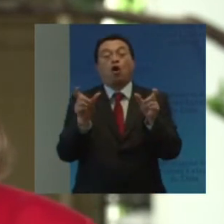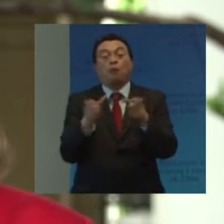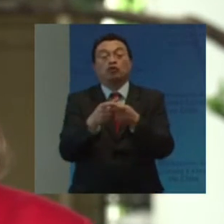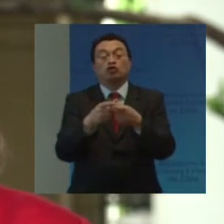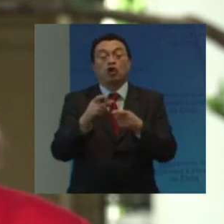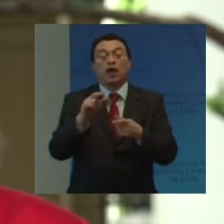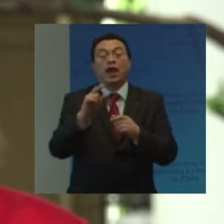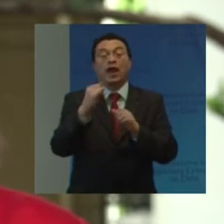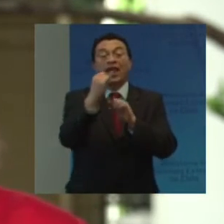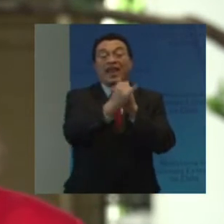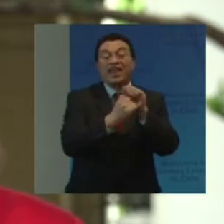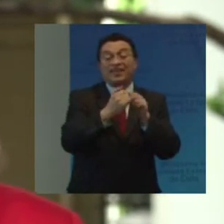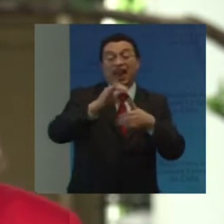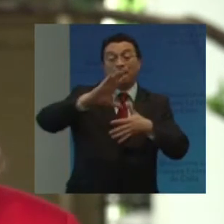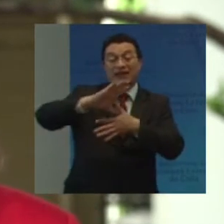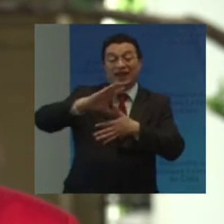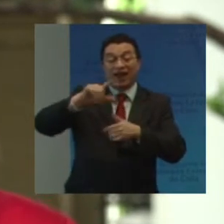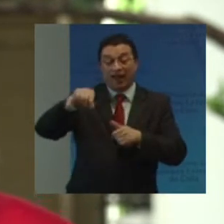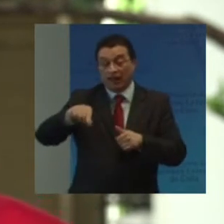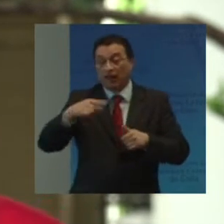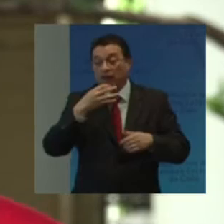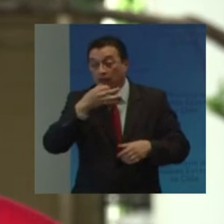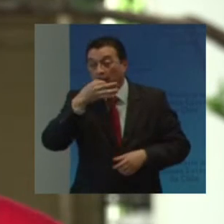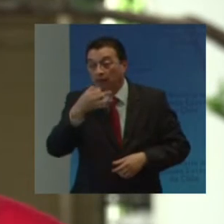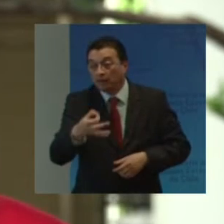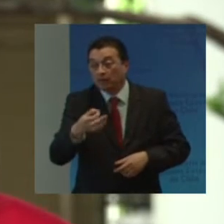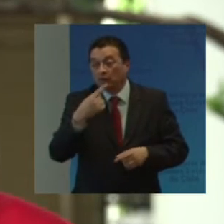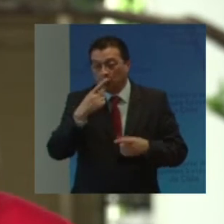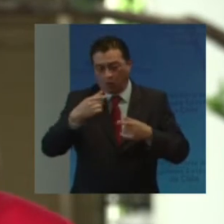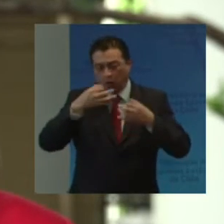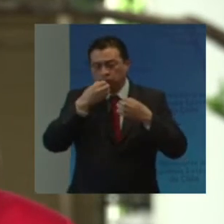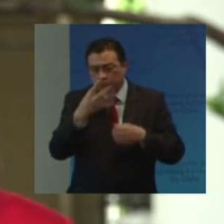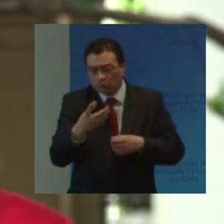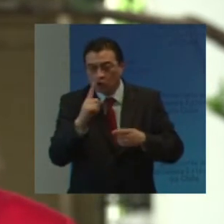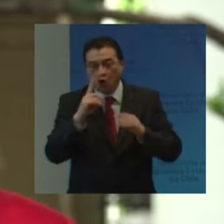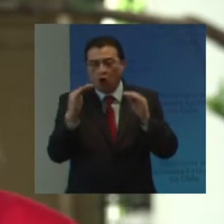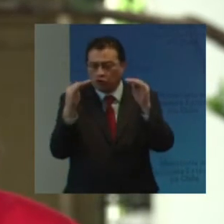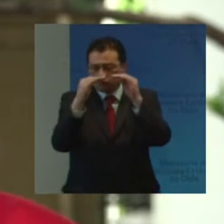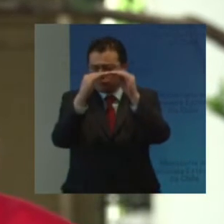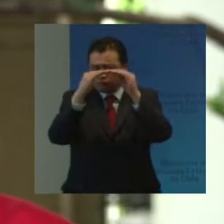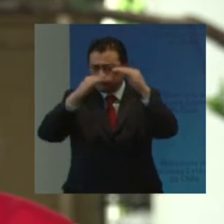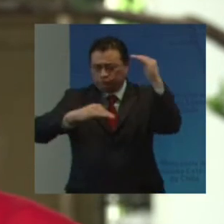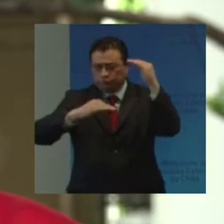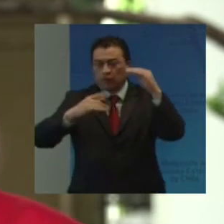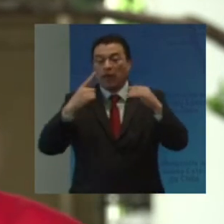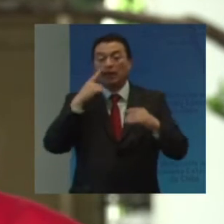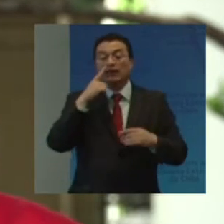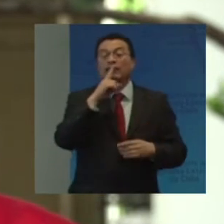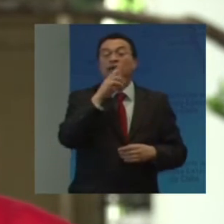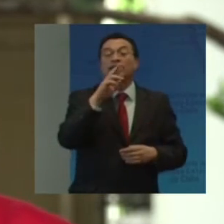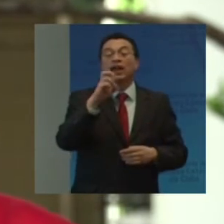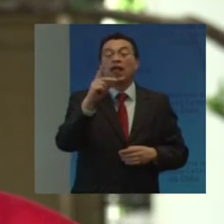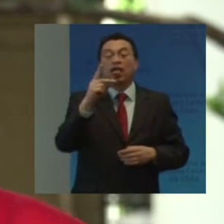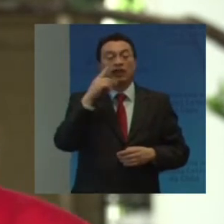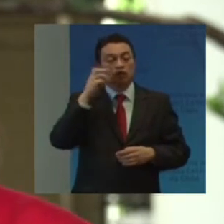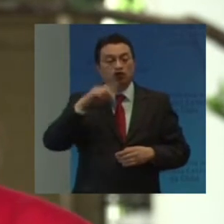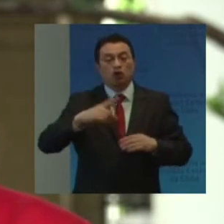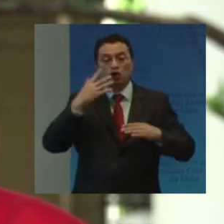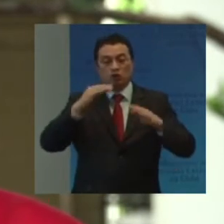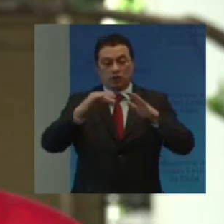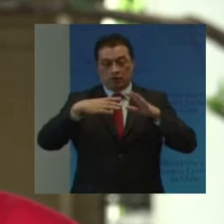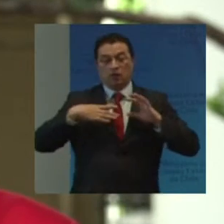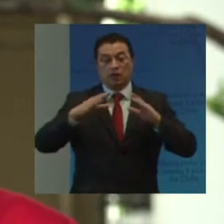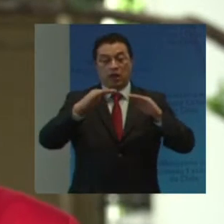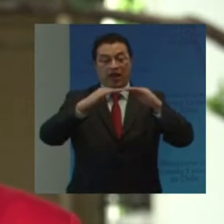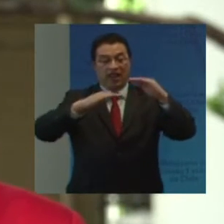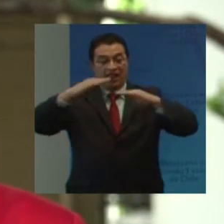Derechos Humanos La CIDH Un pronunciamiento Formal Sobre la incompatibilidad De la interdicción Con los estándares Interamericanos De